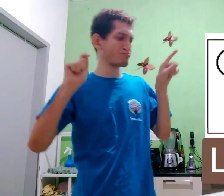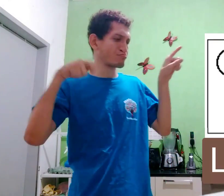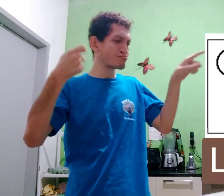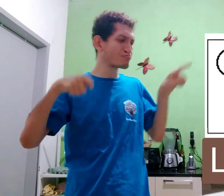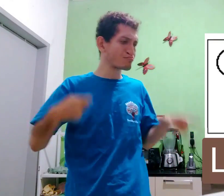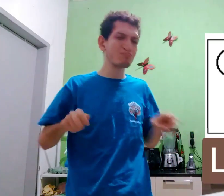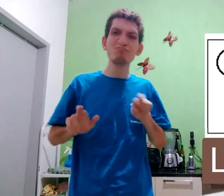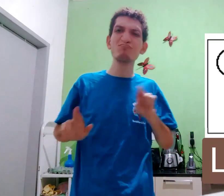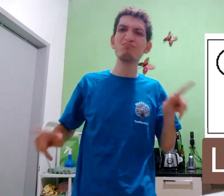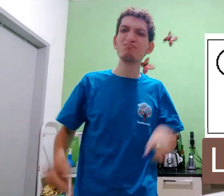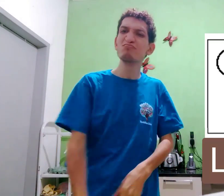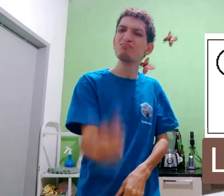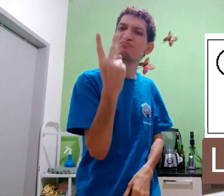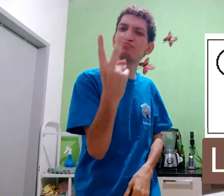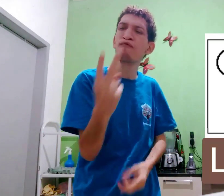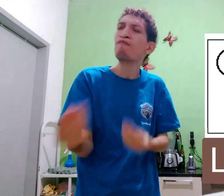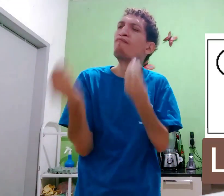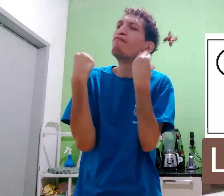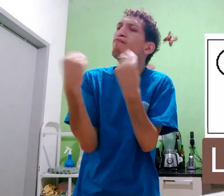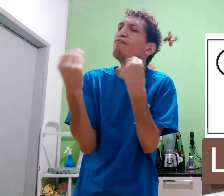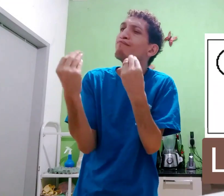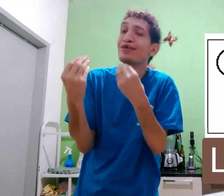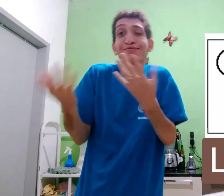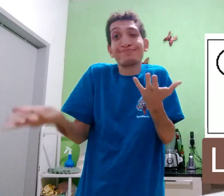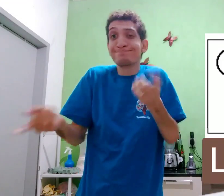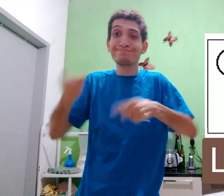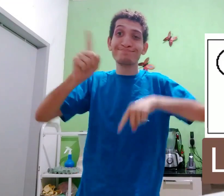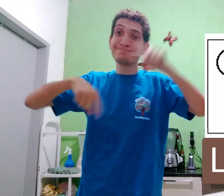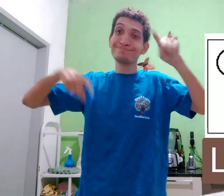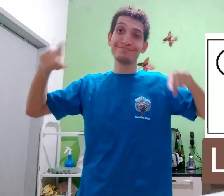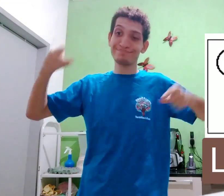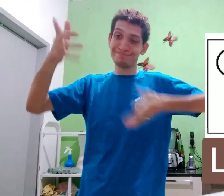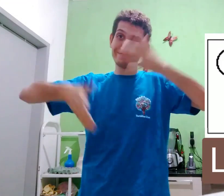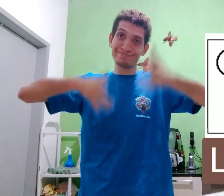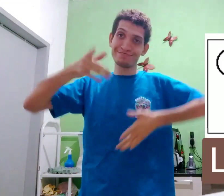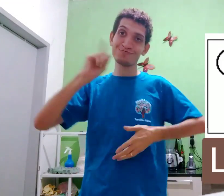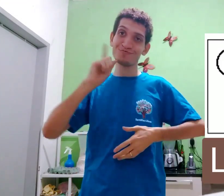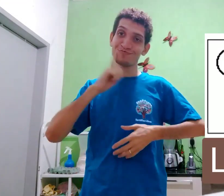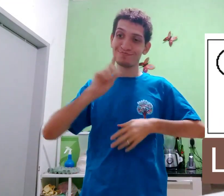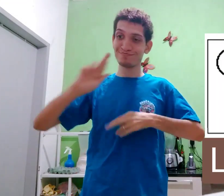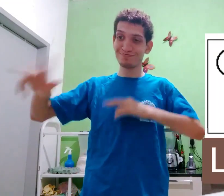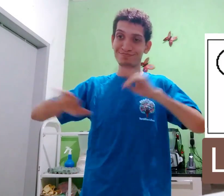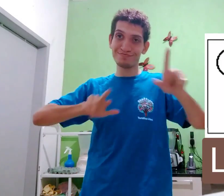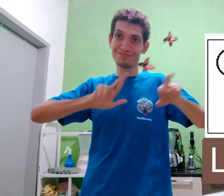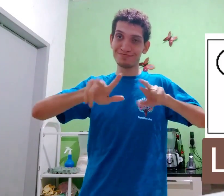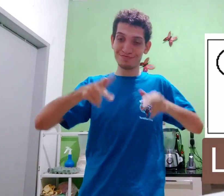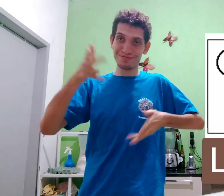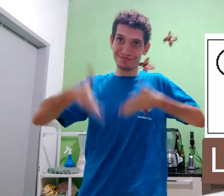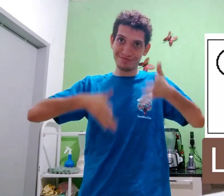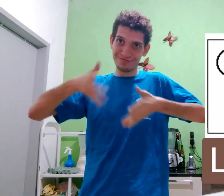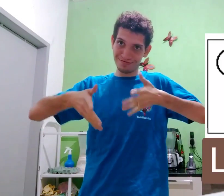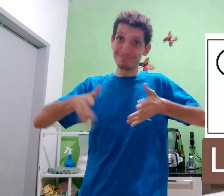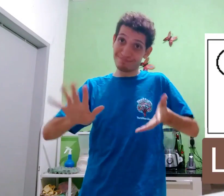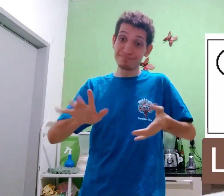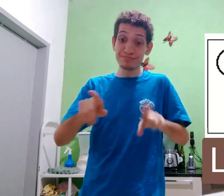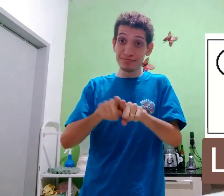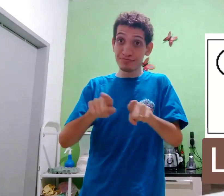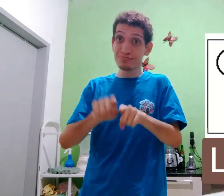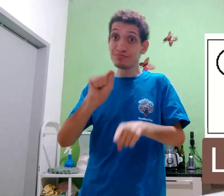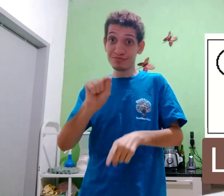pensar por que sinal e sinal diferentes? Um. Para que, então? Variação, sinalização, surge vários sinais.